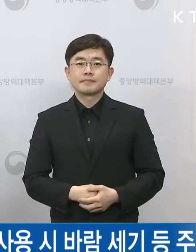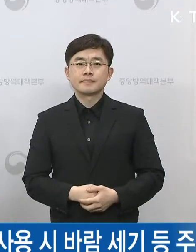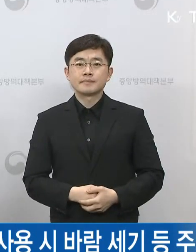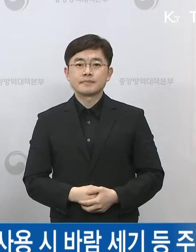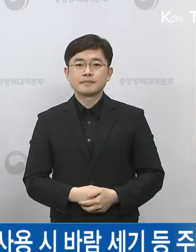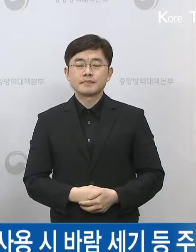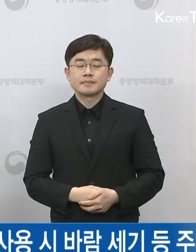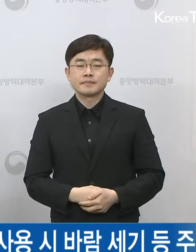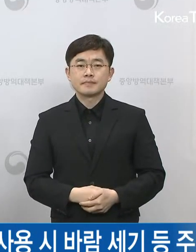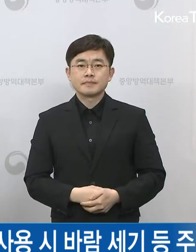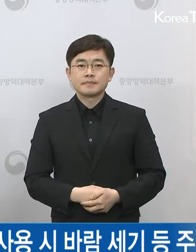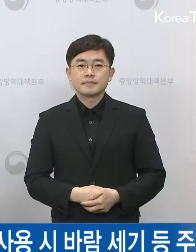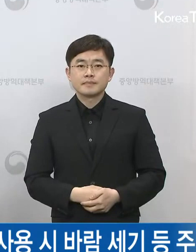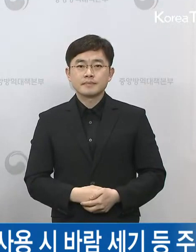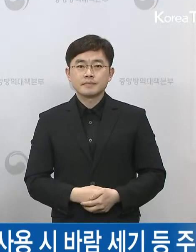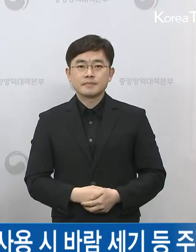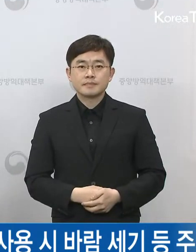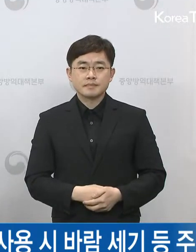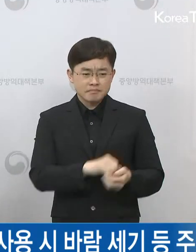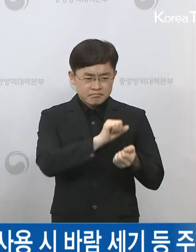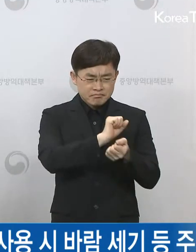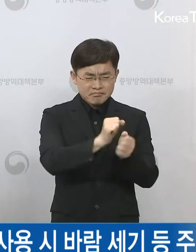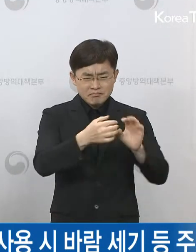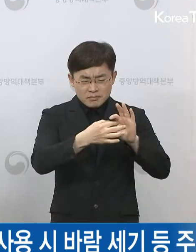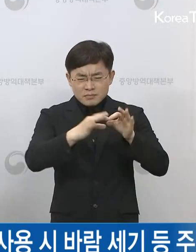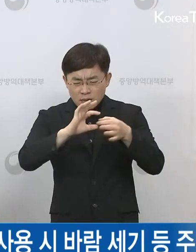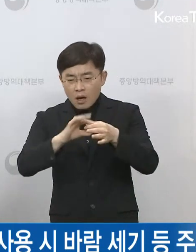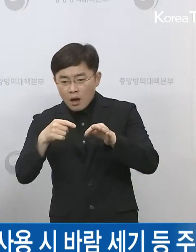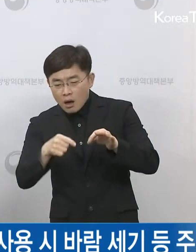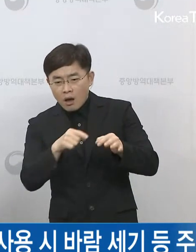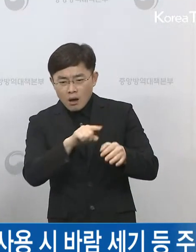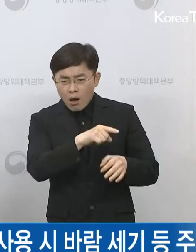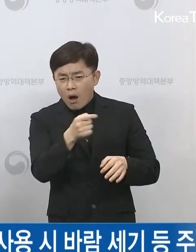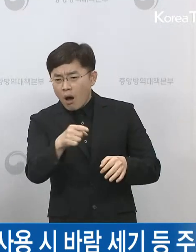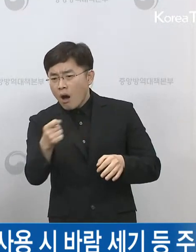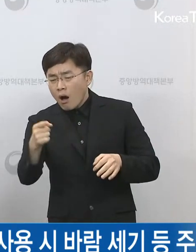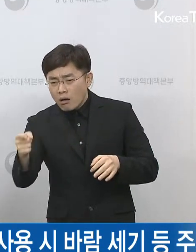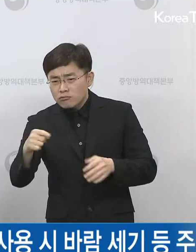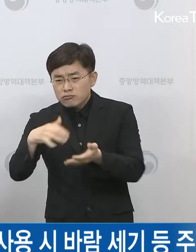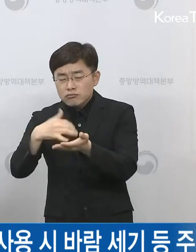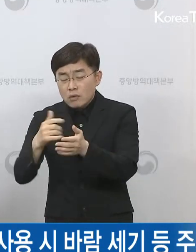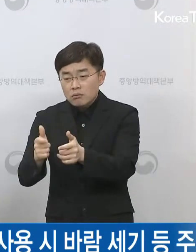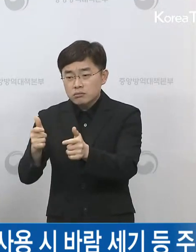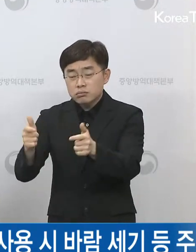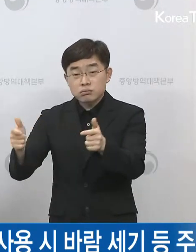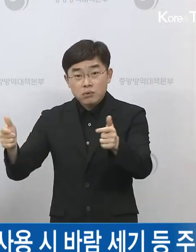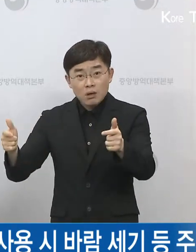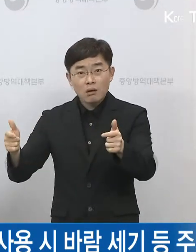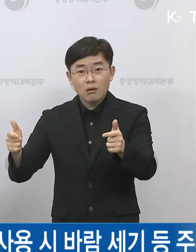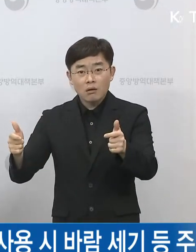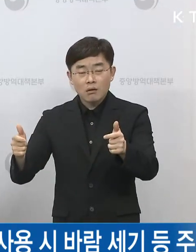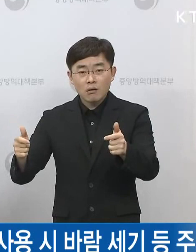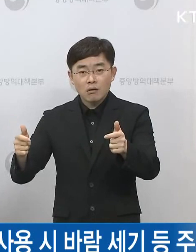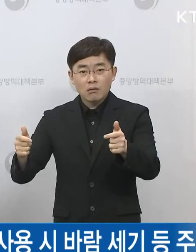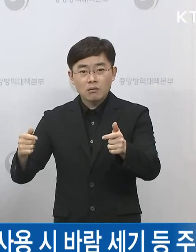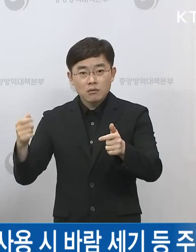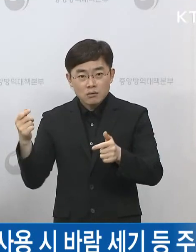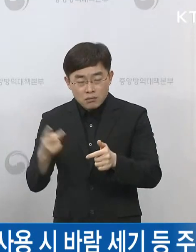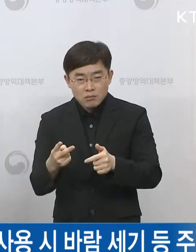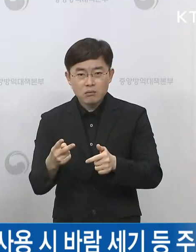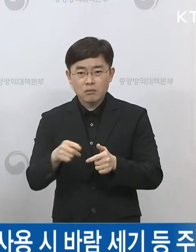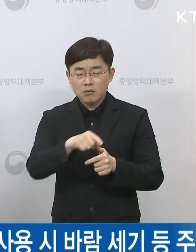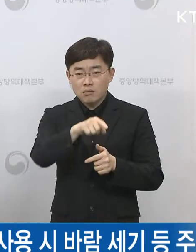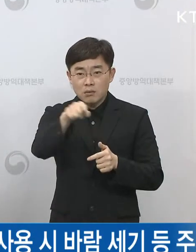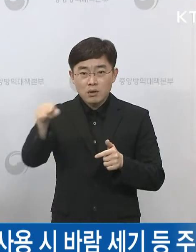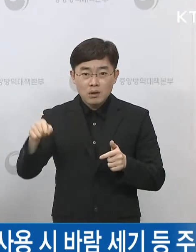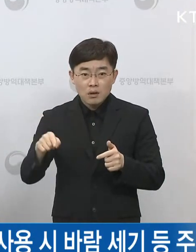이렇게 계속 추적해야 되는 그런 환자 수나 노출된 공간들이 많아지게